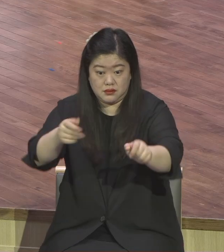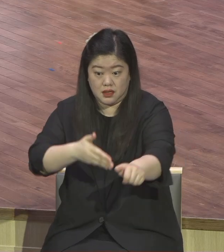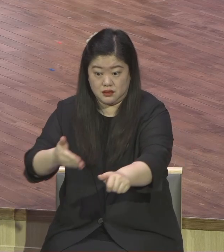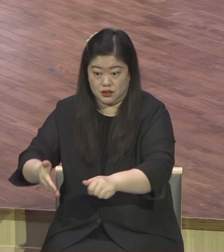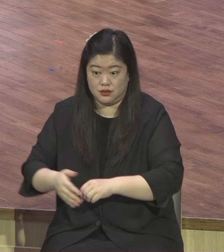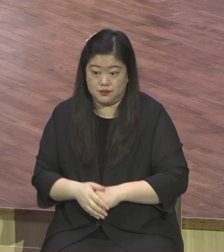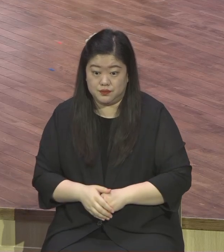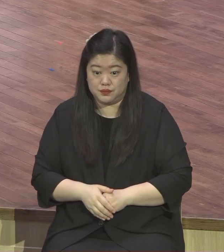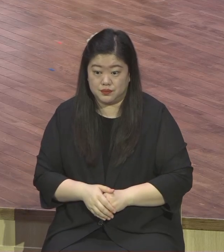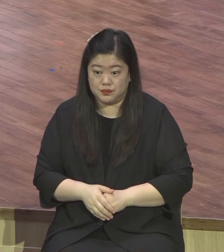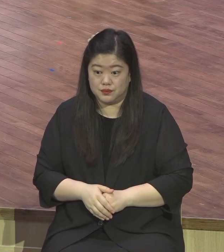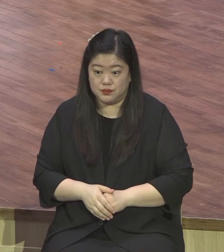죽고자 한 자는 살고